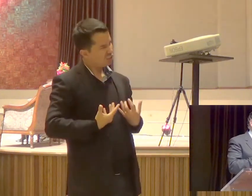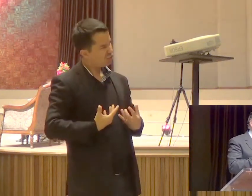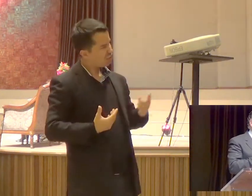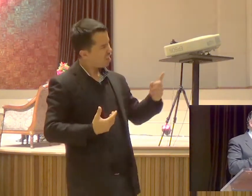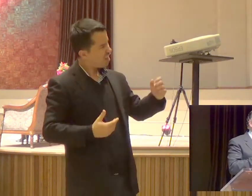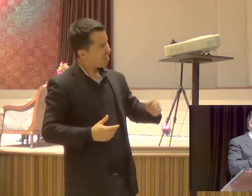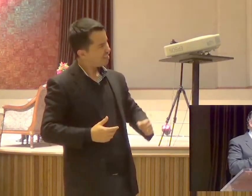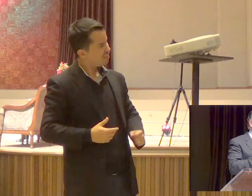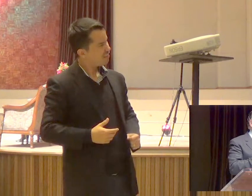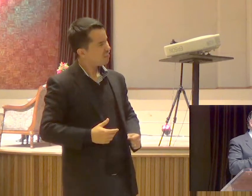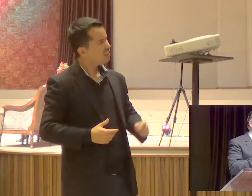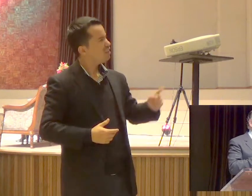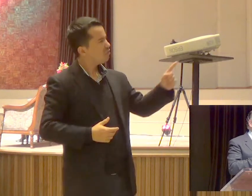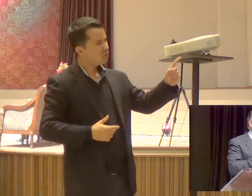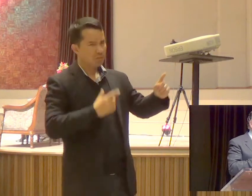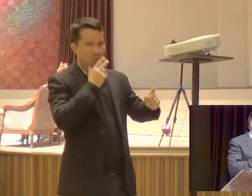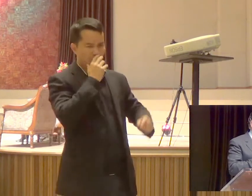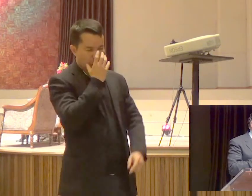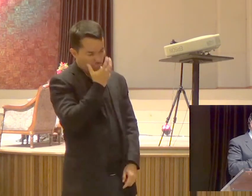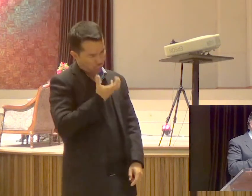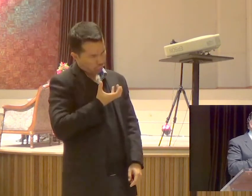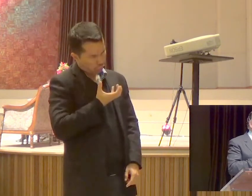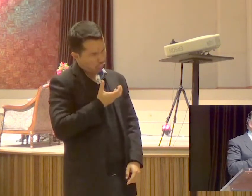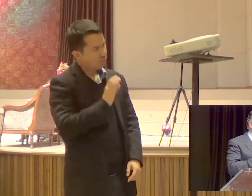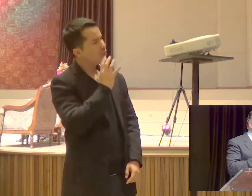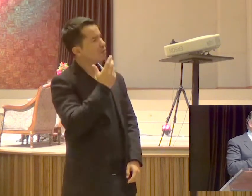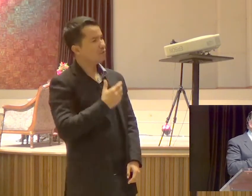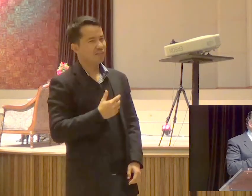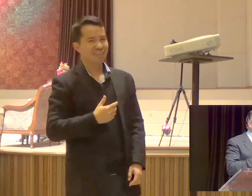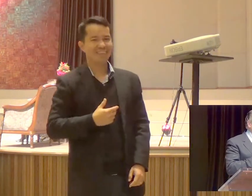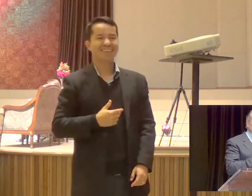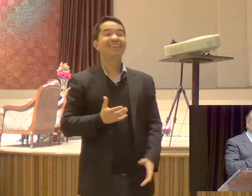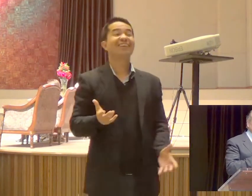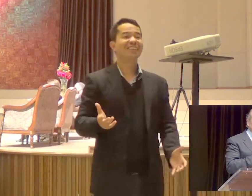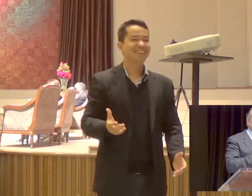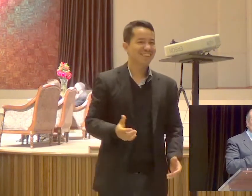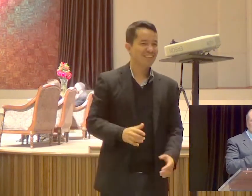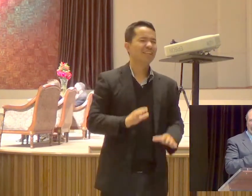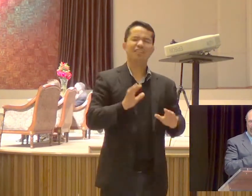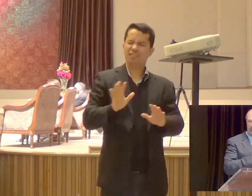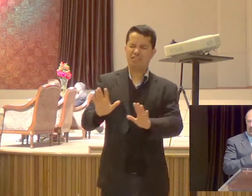Nossa pastor O senhor tá meio abatido Não passa Quando Jesus voltar Tudo isso acaba